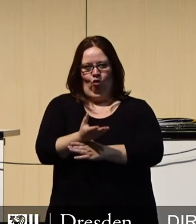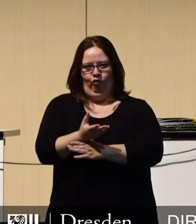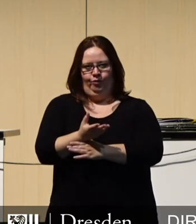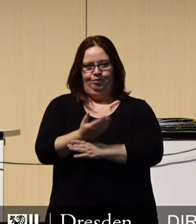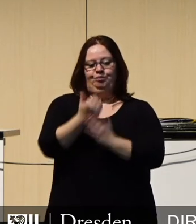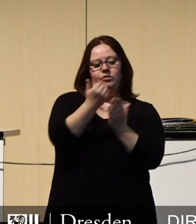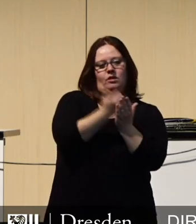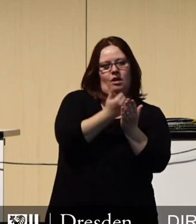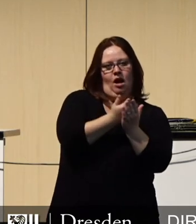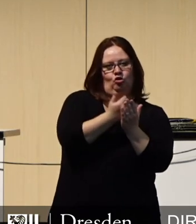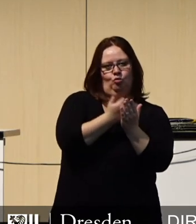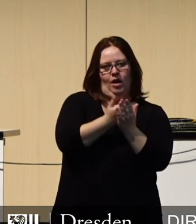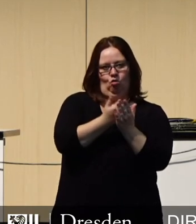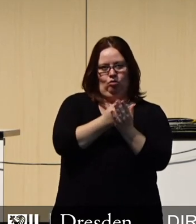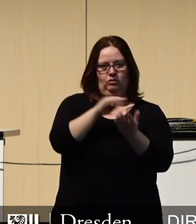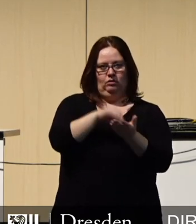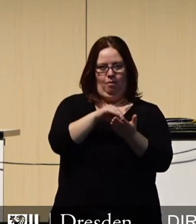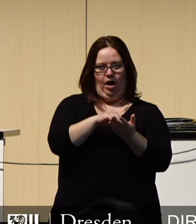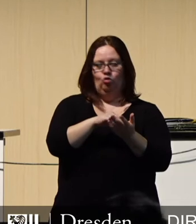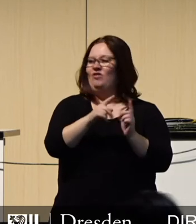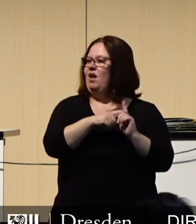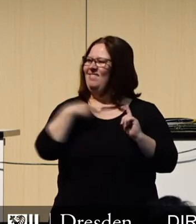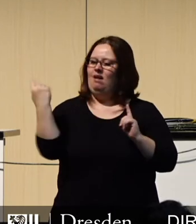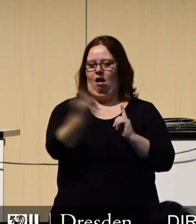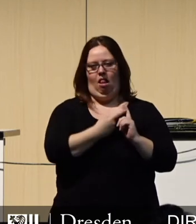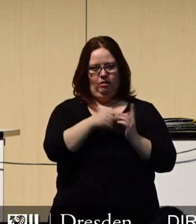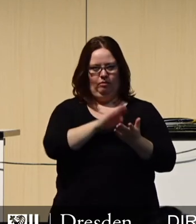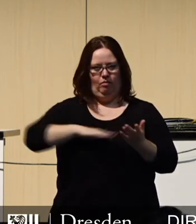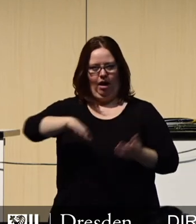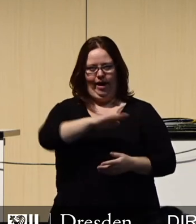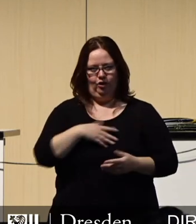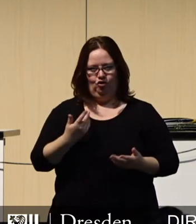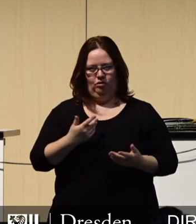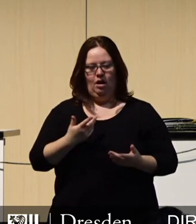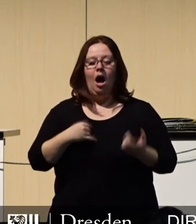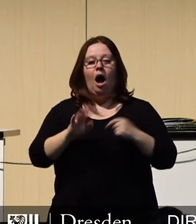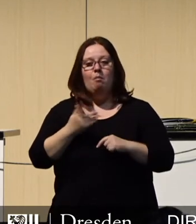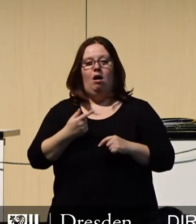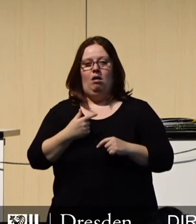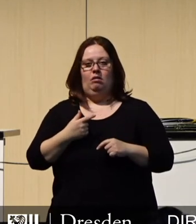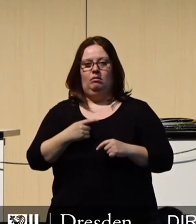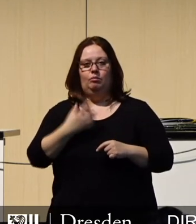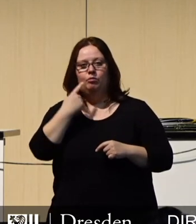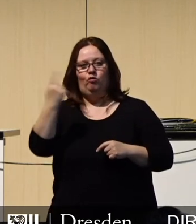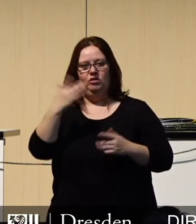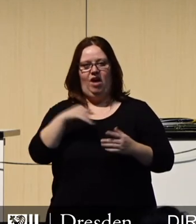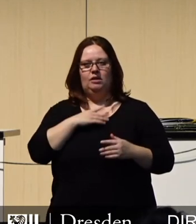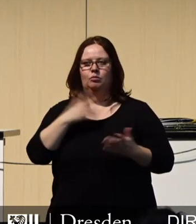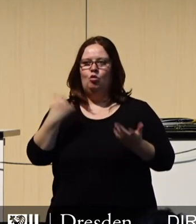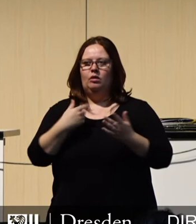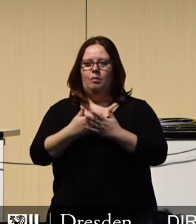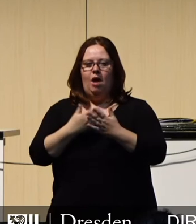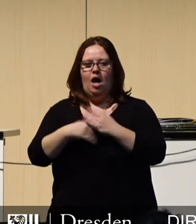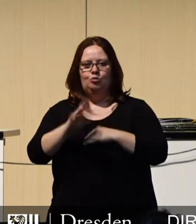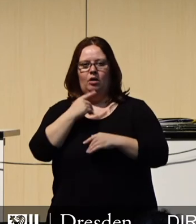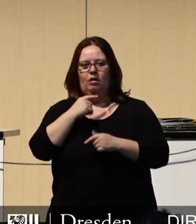Einsparungen vor, und zwar de facto in allen Politikbereichen. Was wir aber bewusst abgewendet haben, ist ein Kahlschlag mit